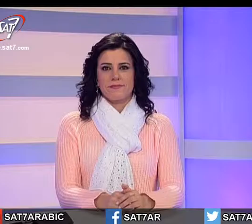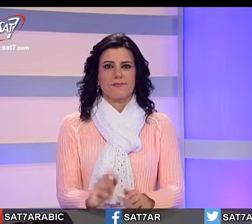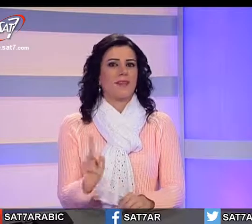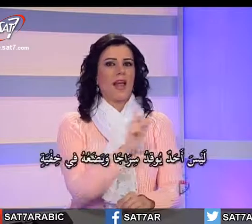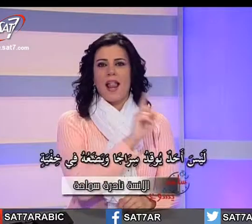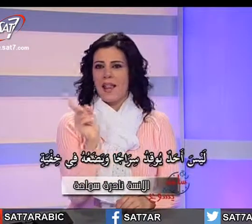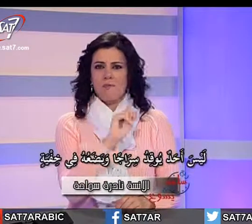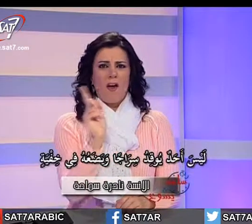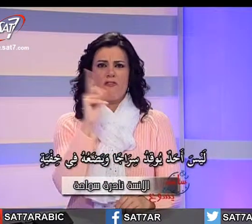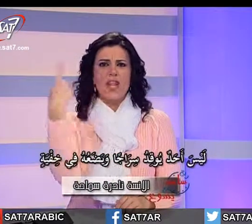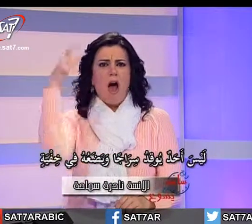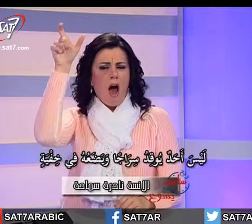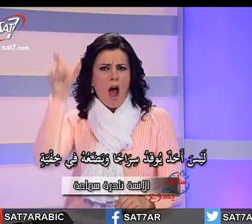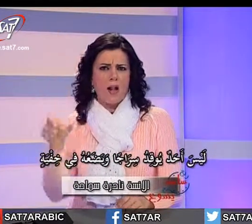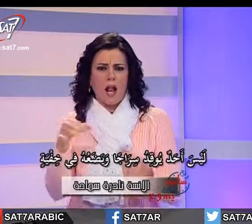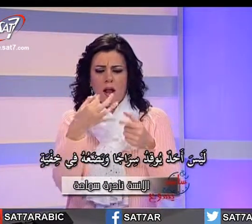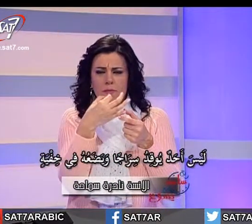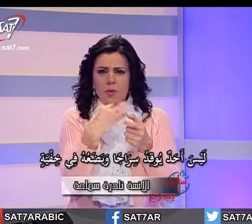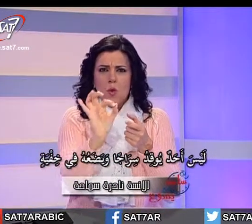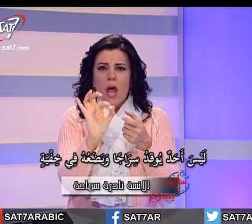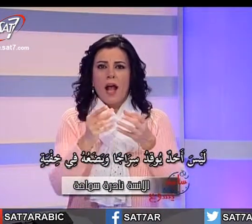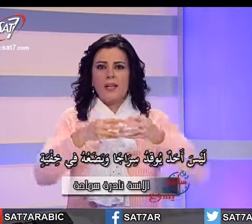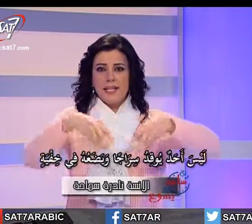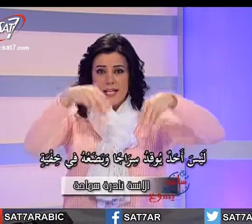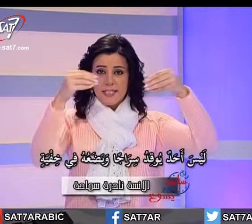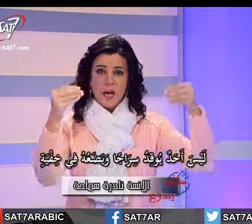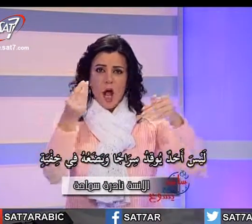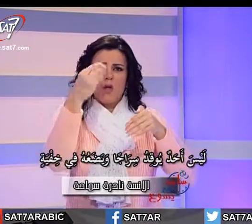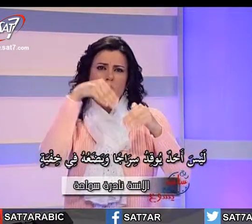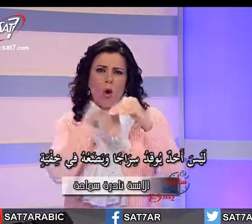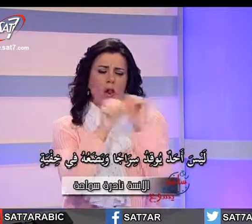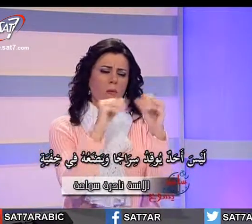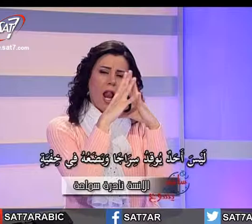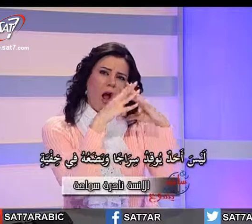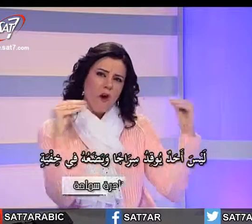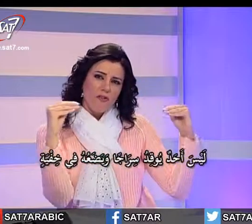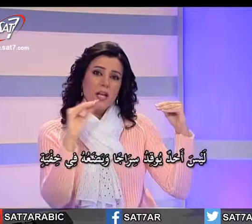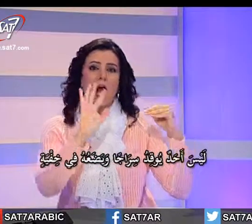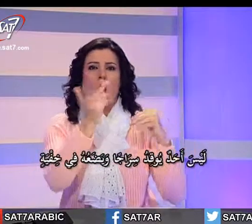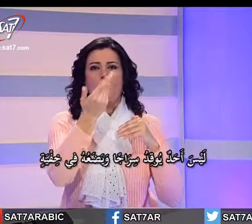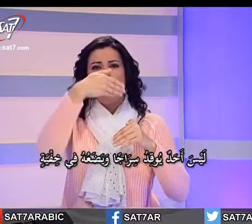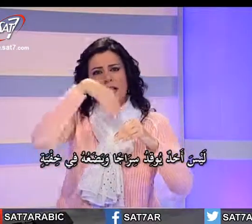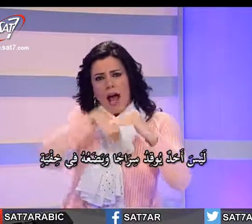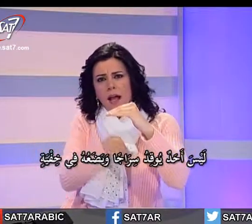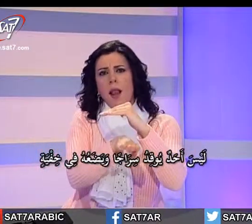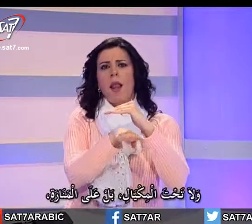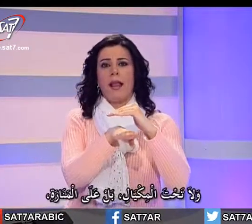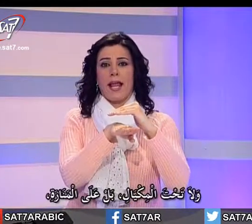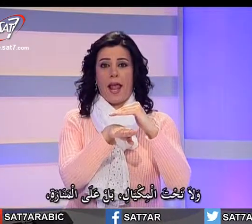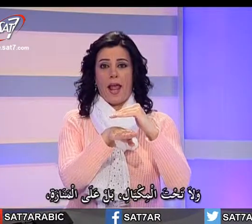ليس أحد يوقد سراجاً ويضعه في خفية ولا